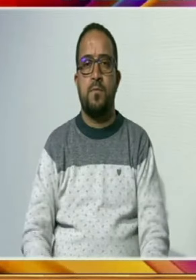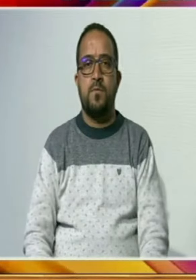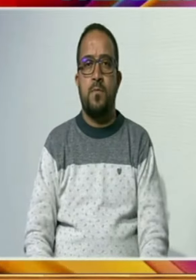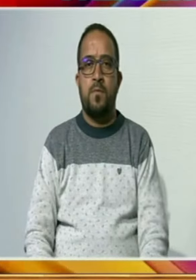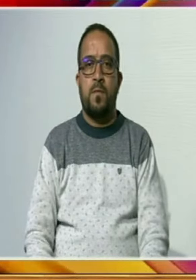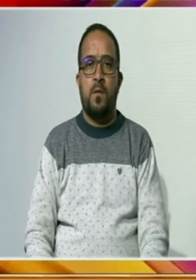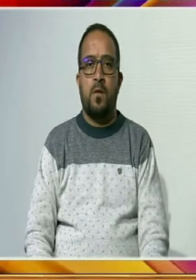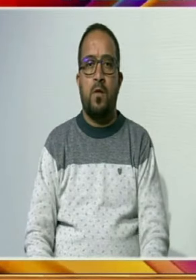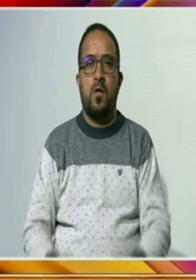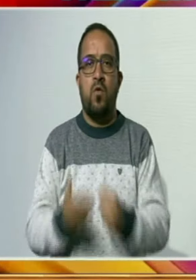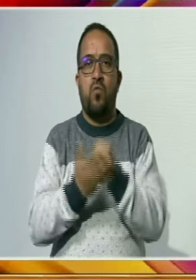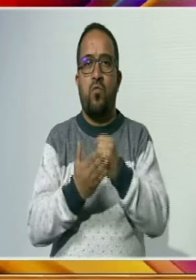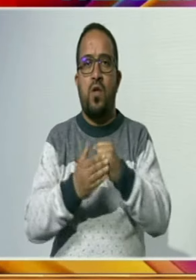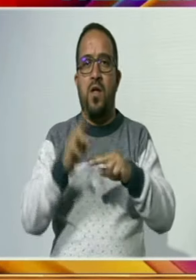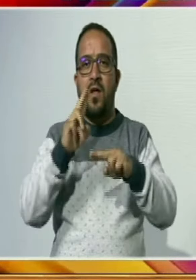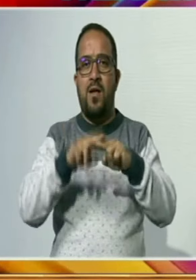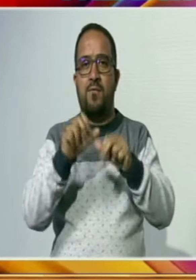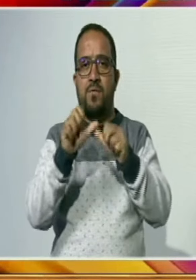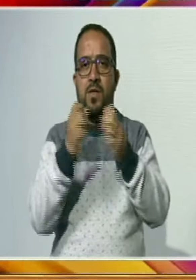تمام باغ مالکان